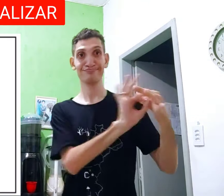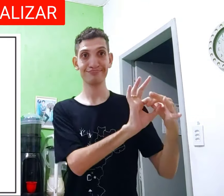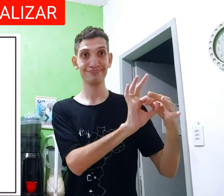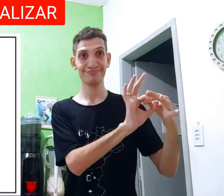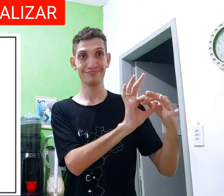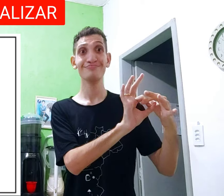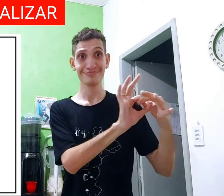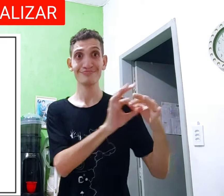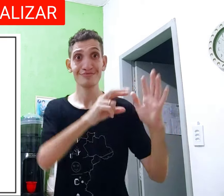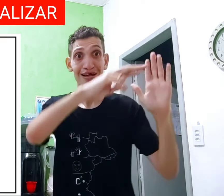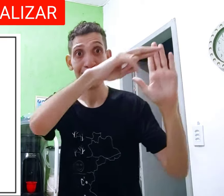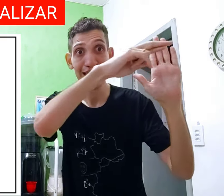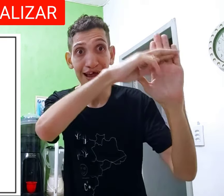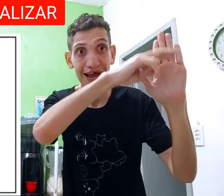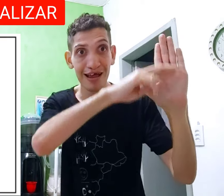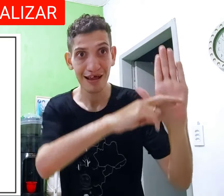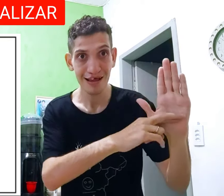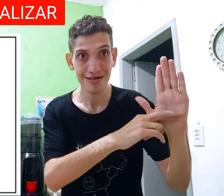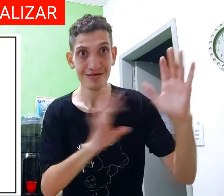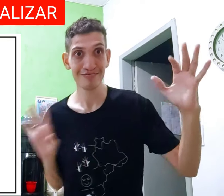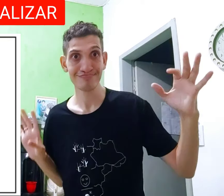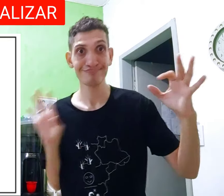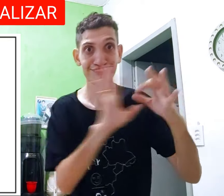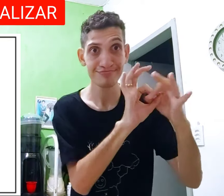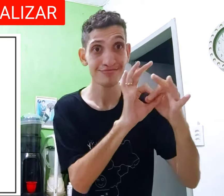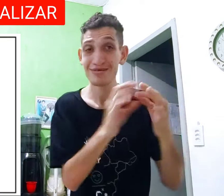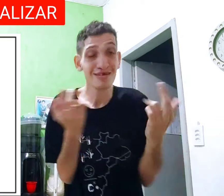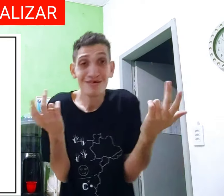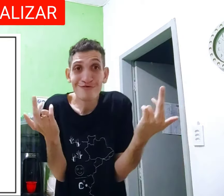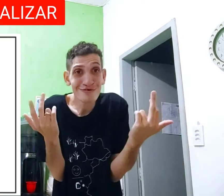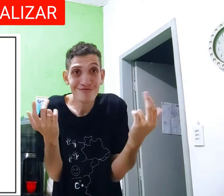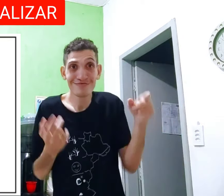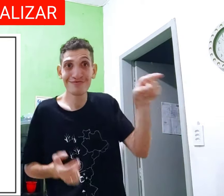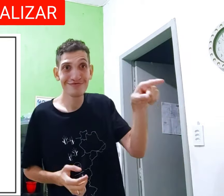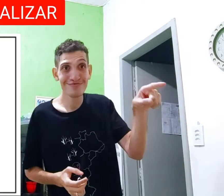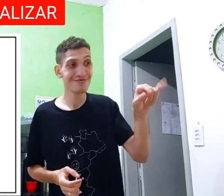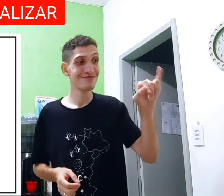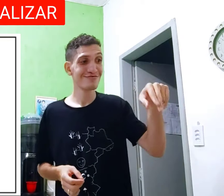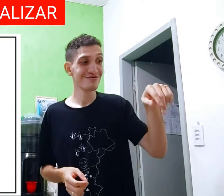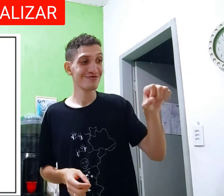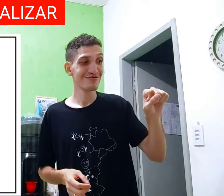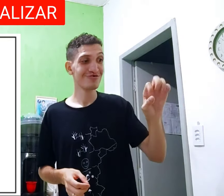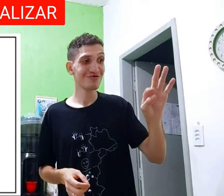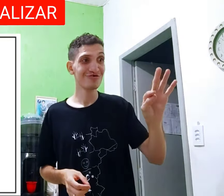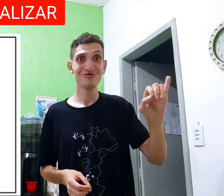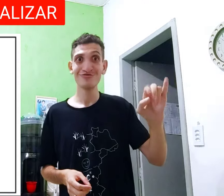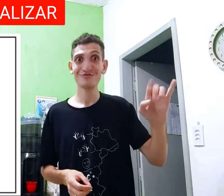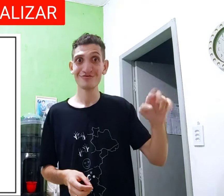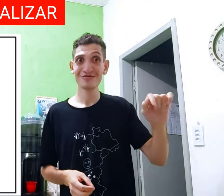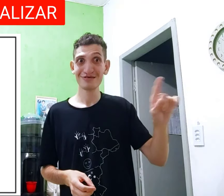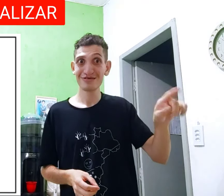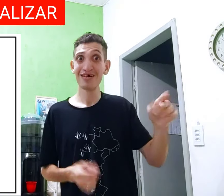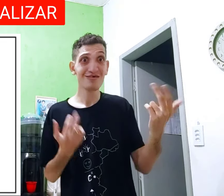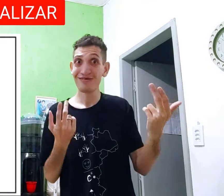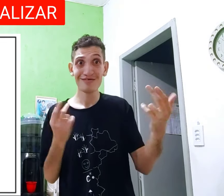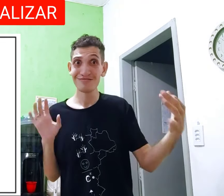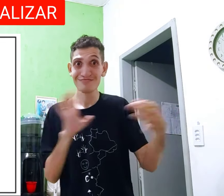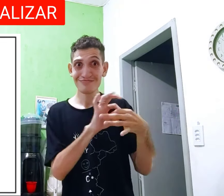assim, regra conectar, regra conectar, aí vou institucionalizar,